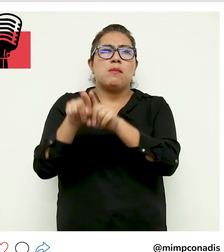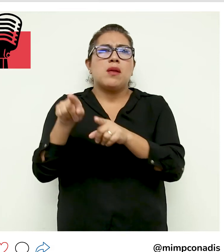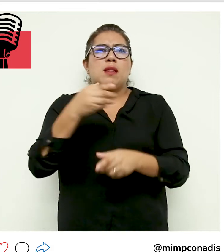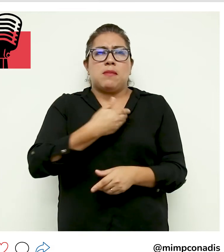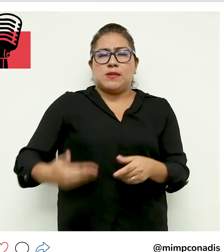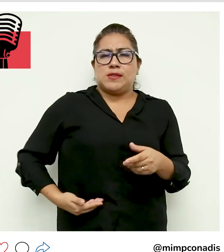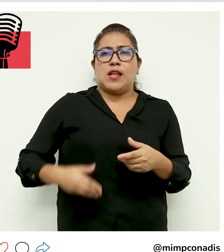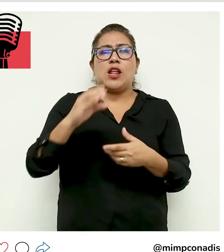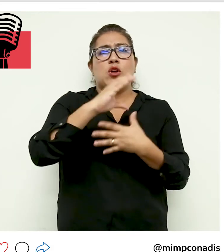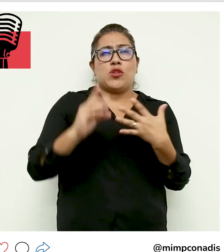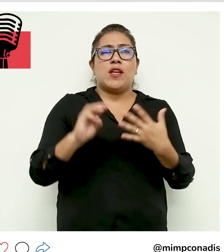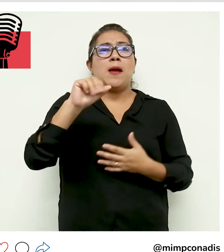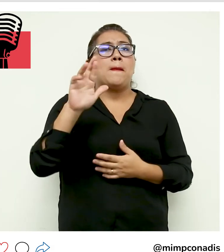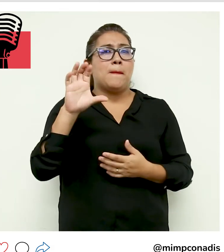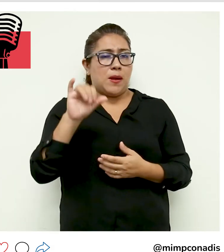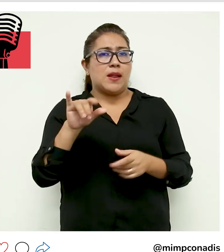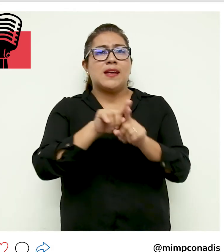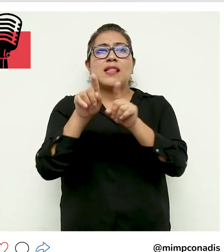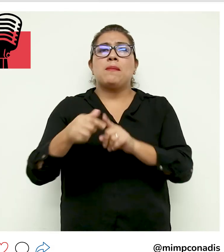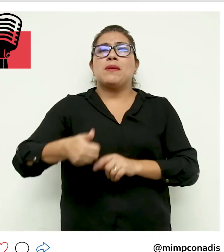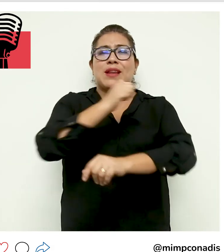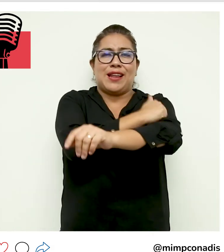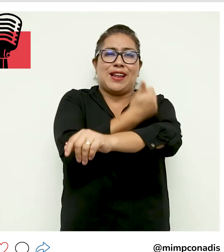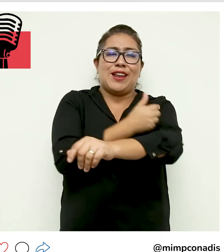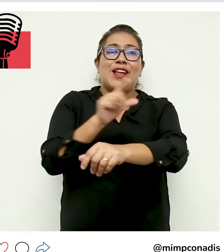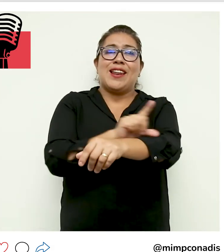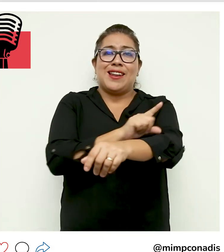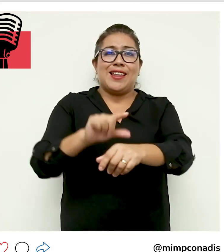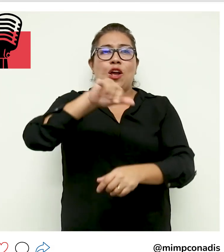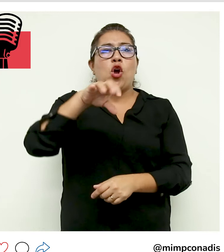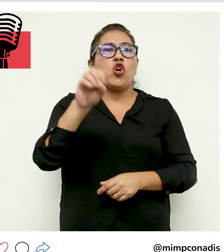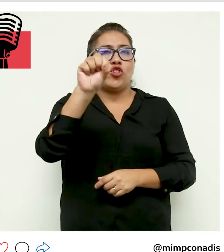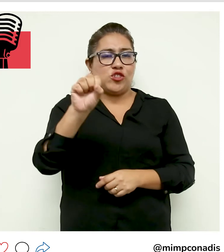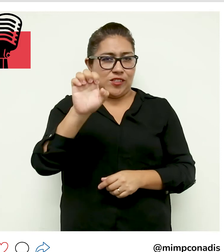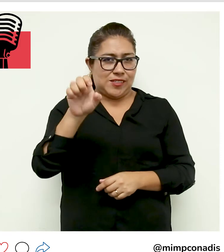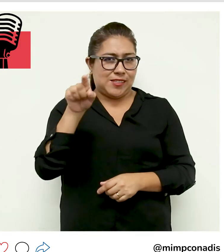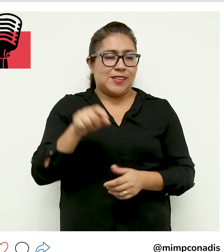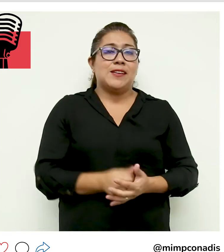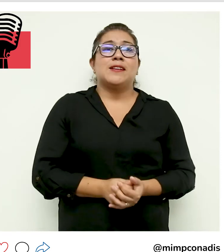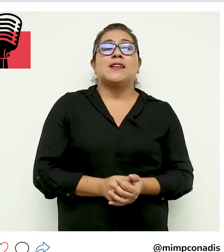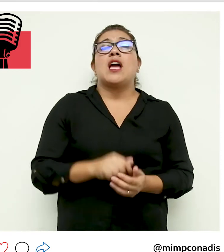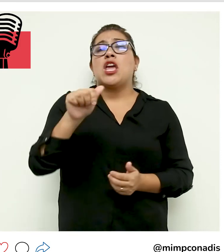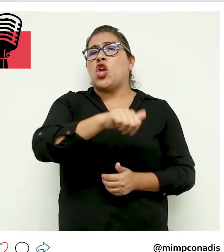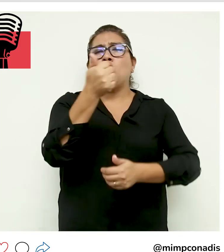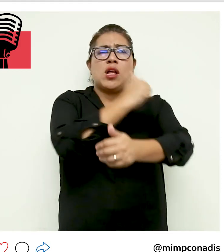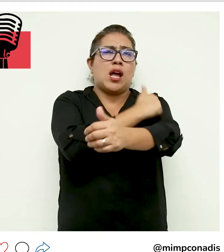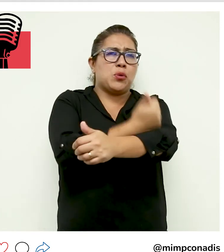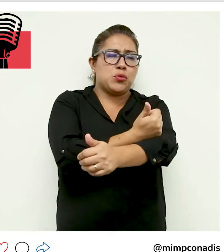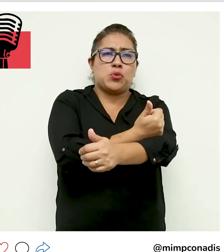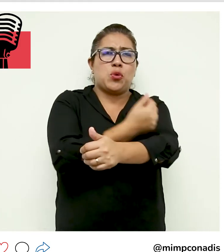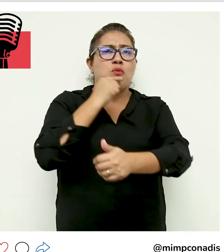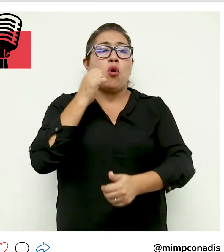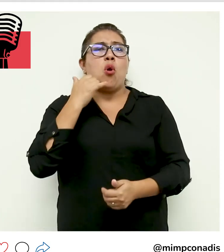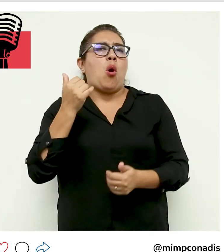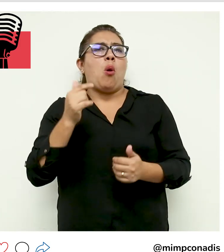del Conadis, Marco Antonio Gamarra La Barrera, del gerente municipal del INSEE, José Arevalo Castro, así como otros funcionarios